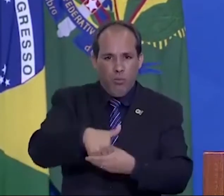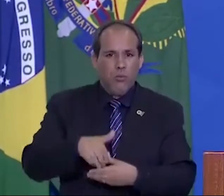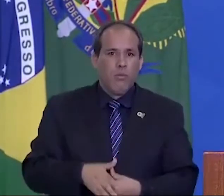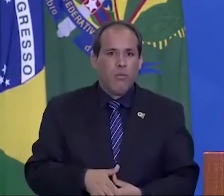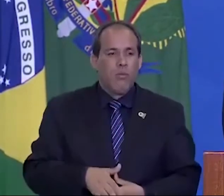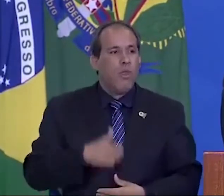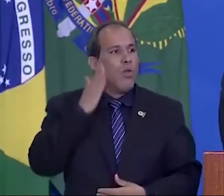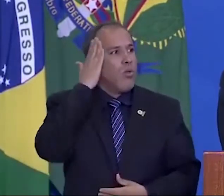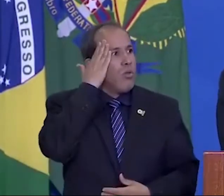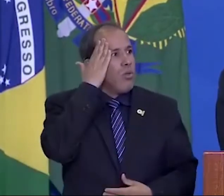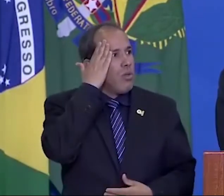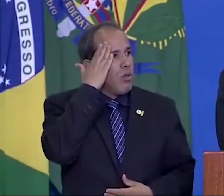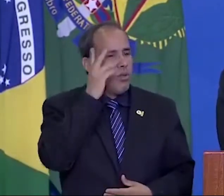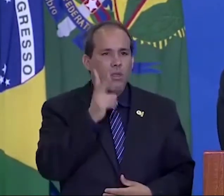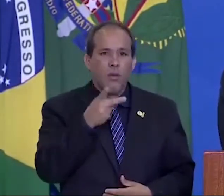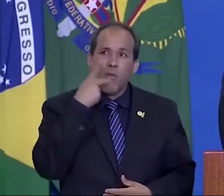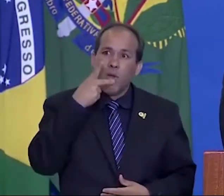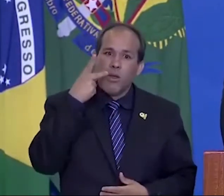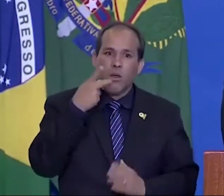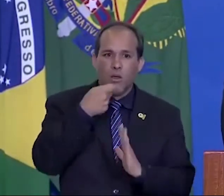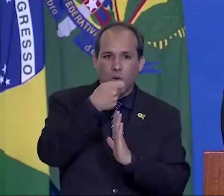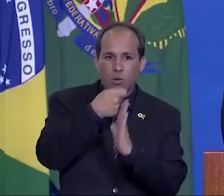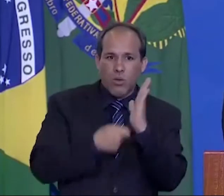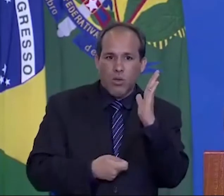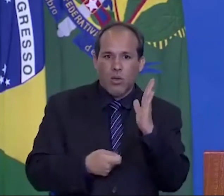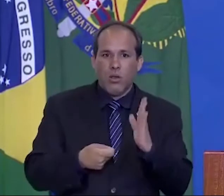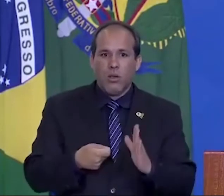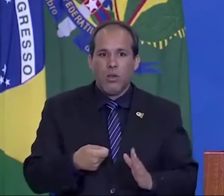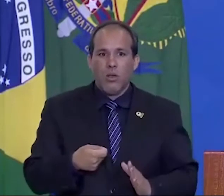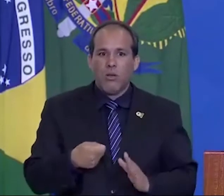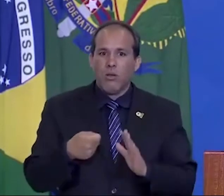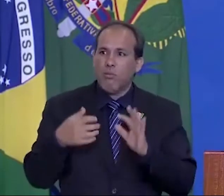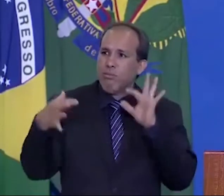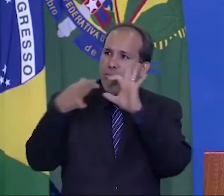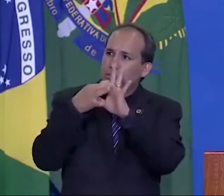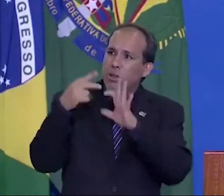Eu sempre citava uma passagem minha por Israel.